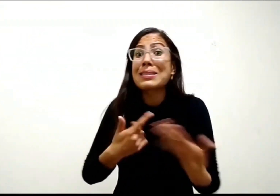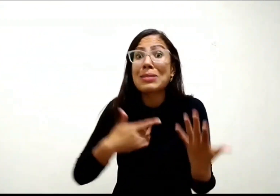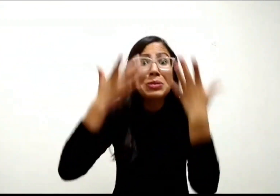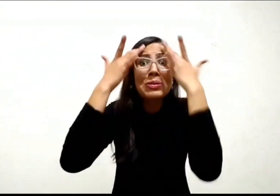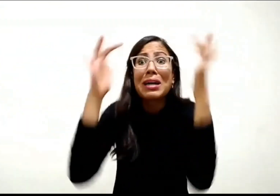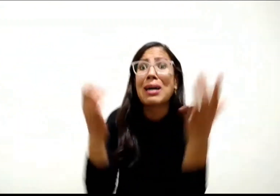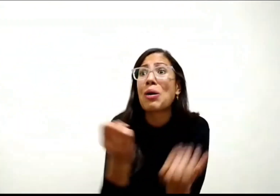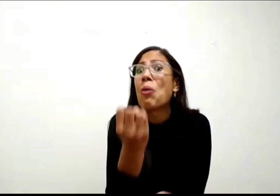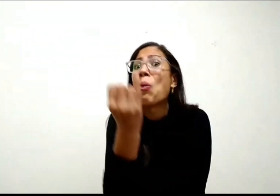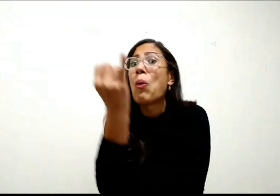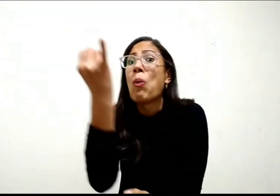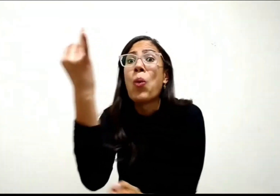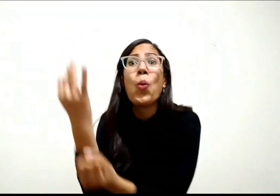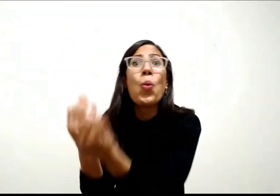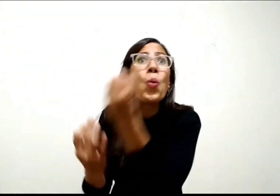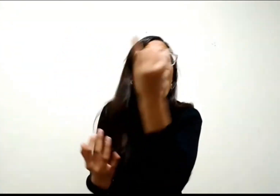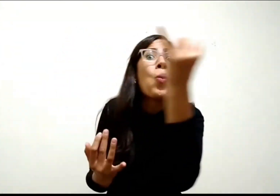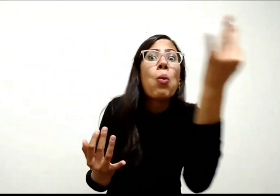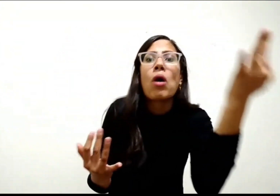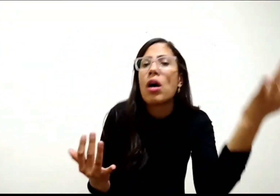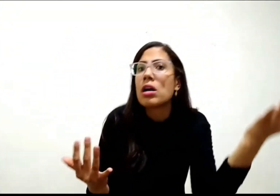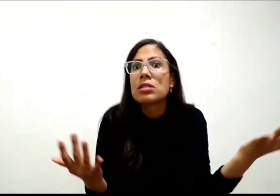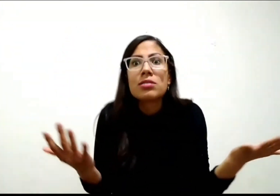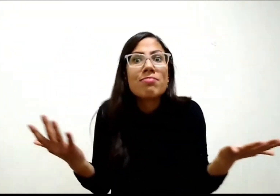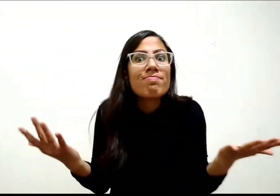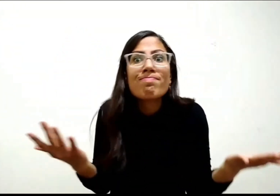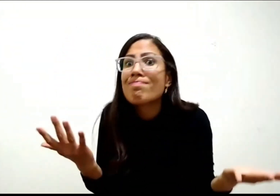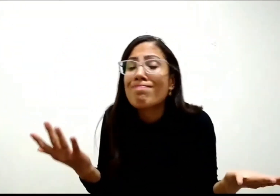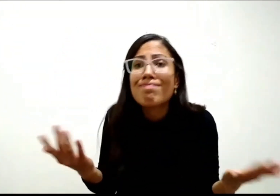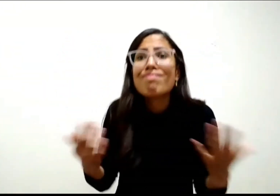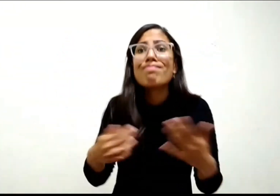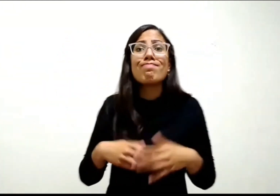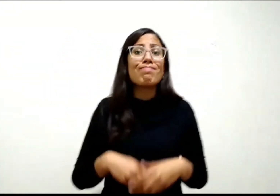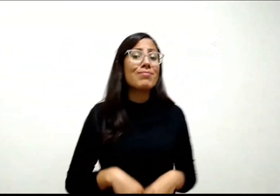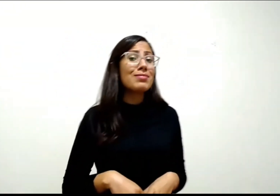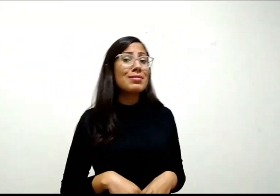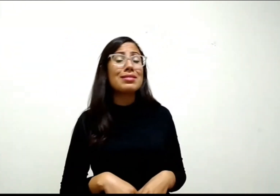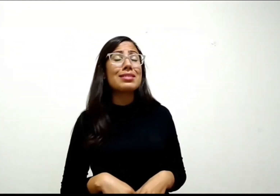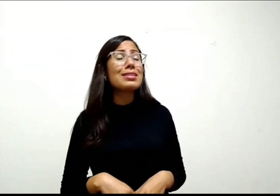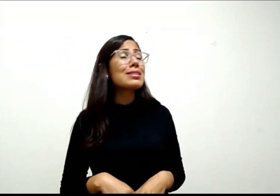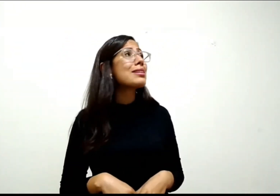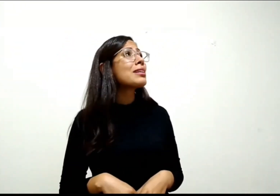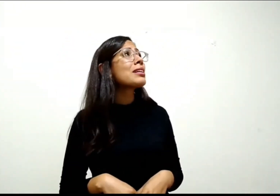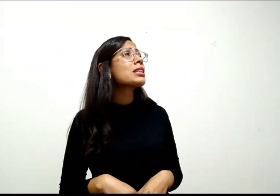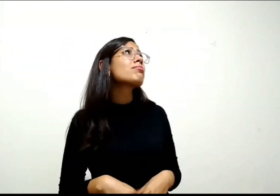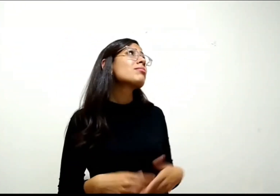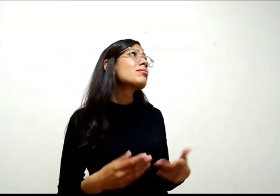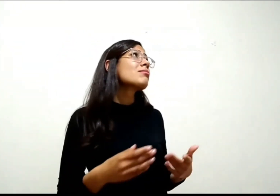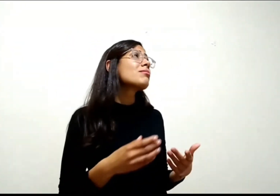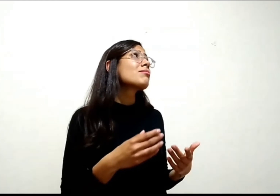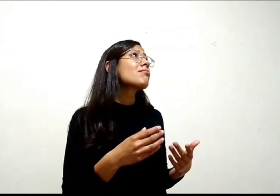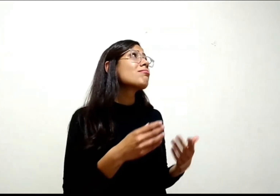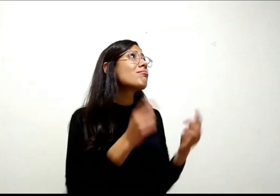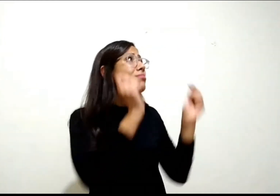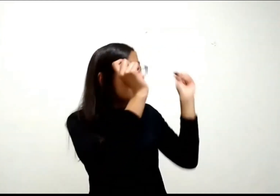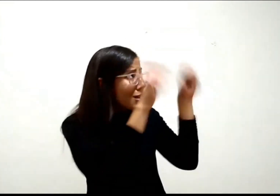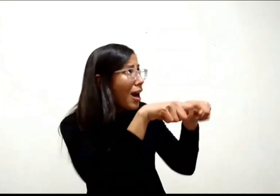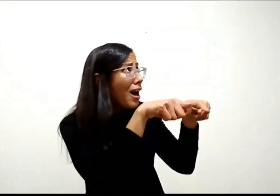Povo tão numeroso que não se pode contar ou calcular. Dá,